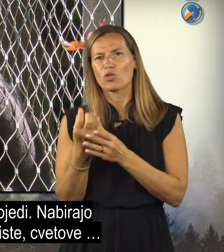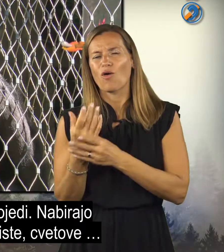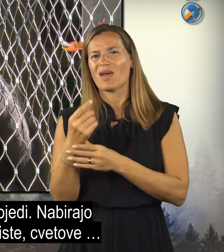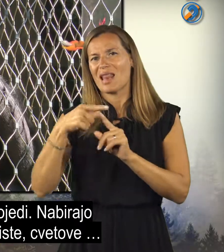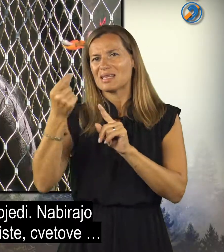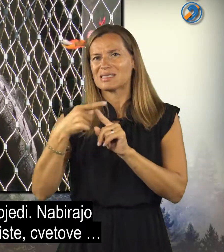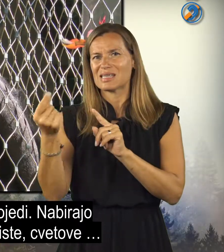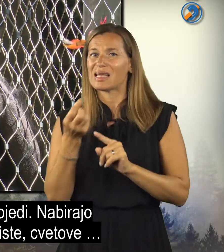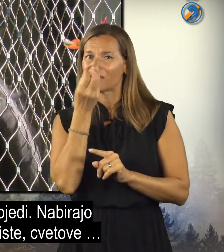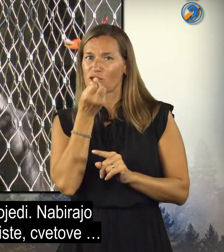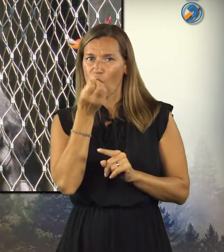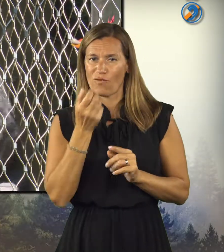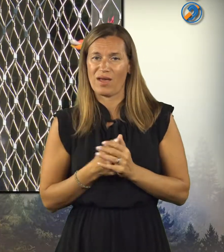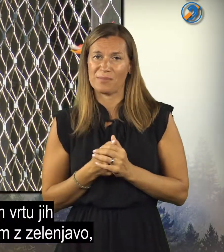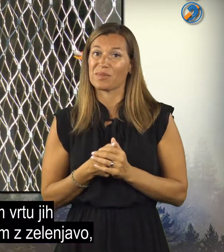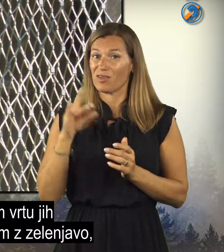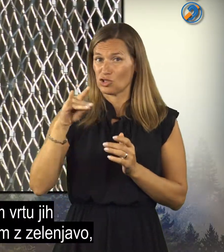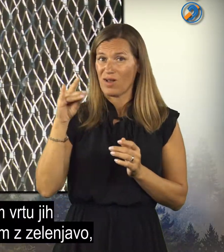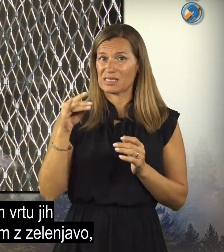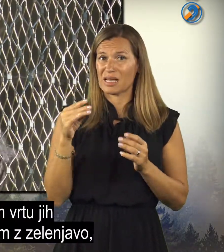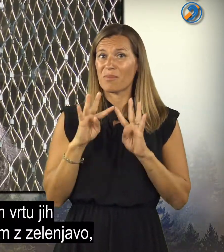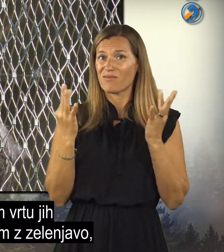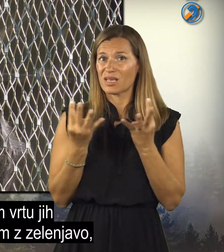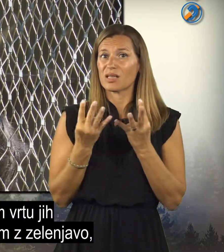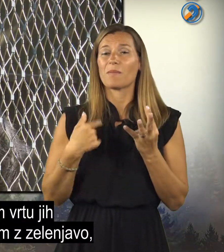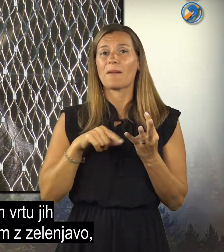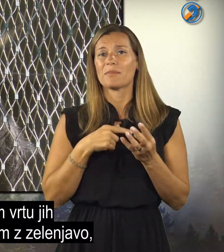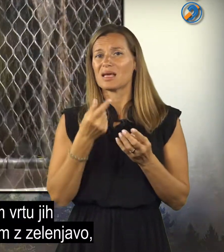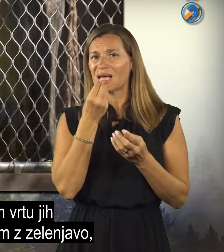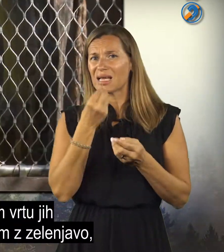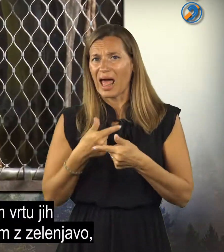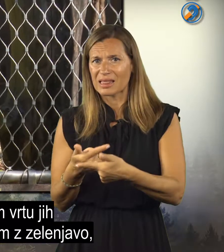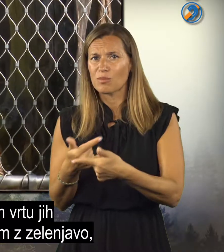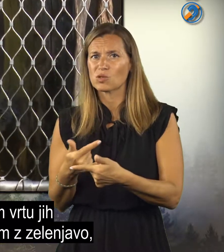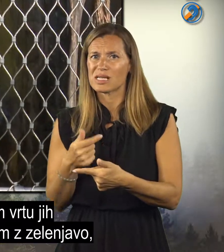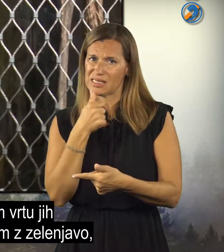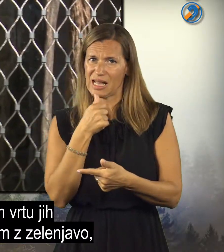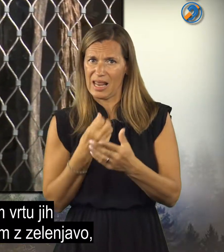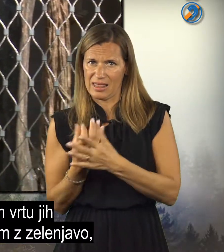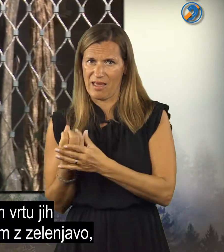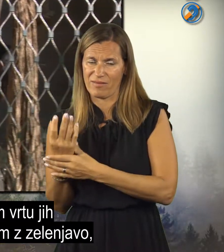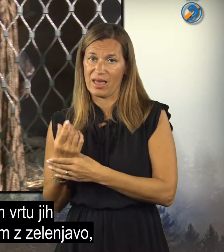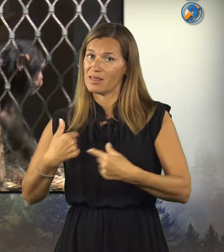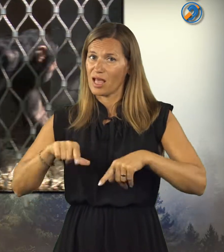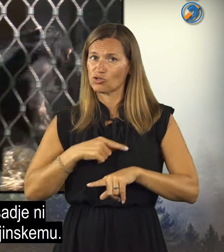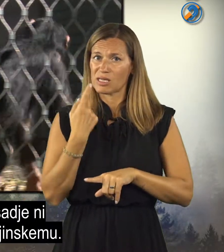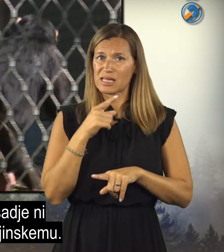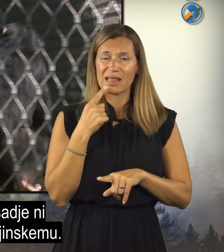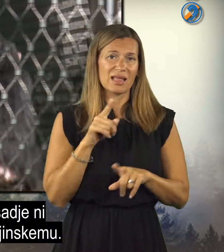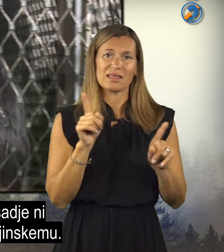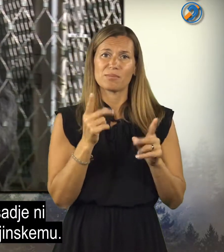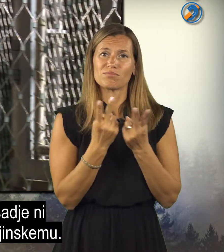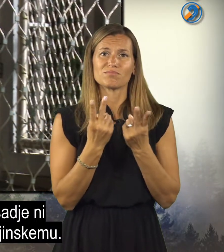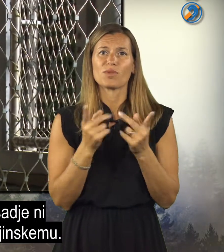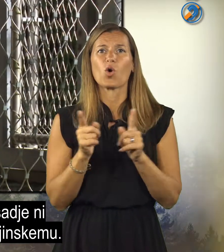plodove, liste, cvetove. Na živarskem vrtu pa jih mi predvsem hranimo z zelenjavo. Saj naše